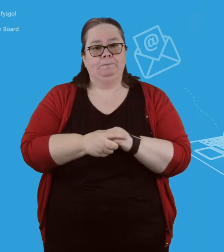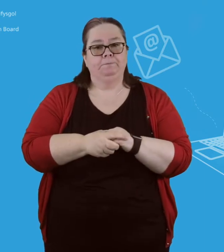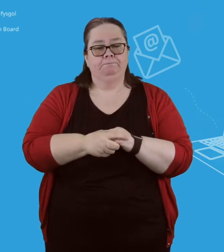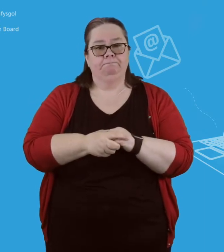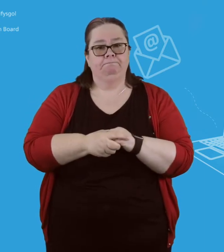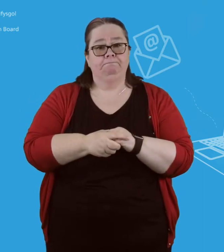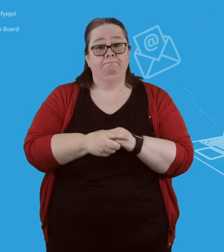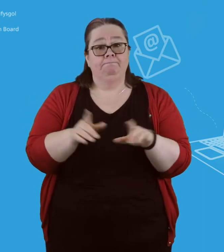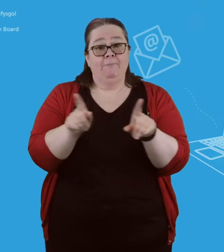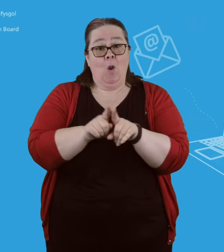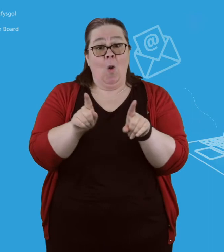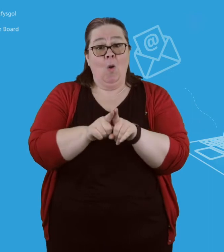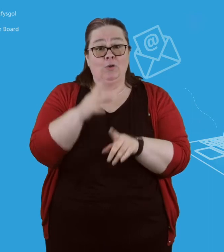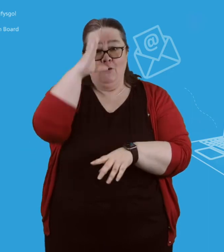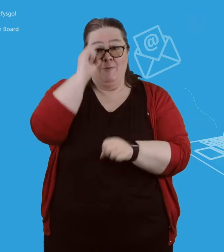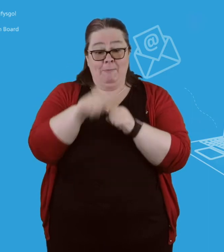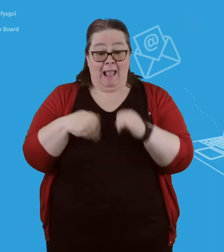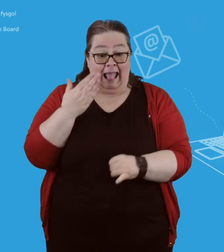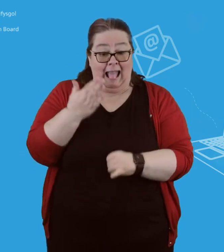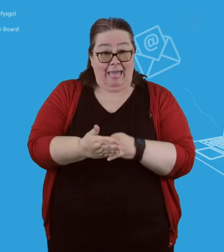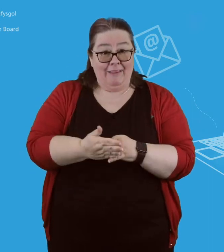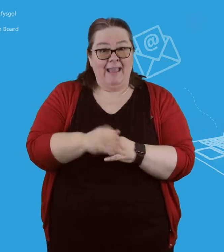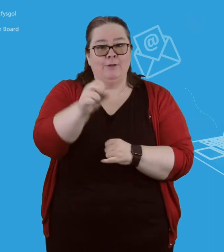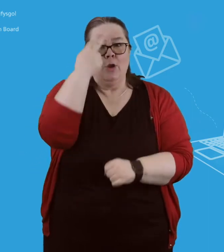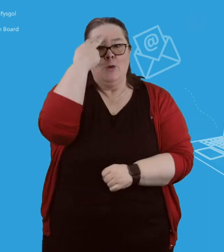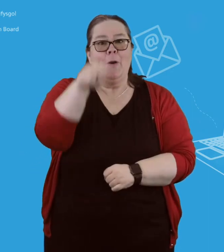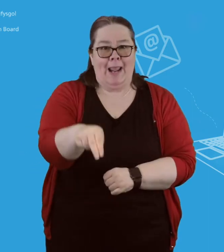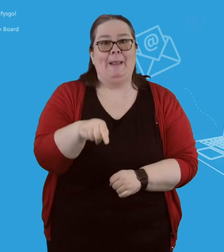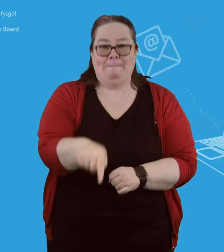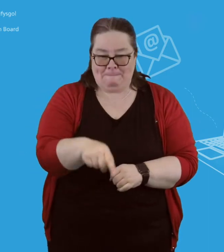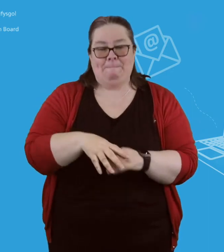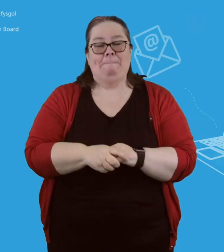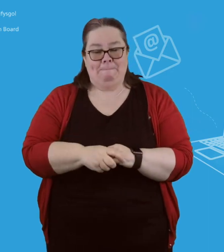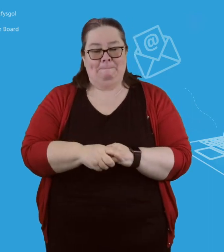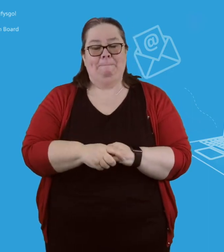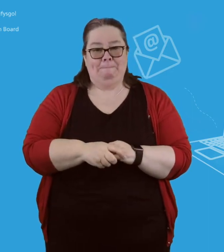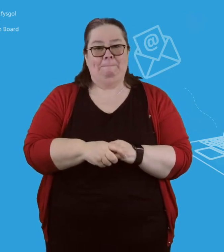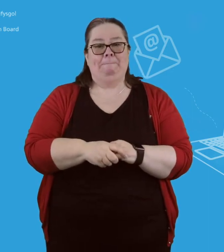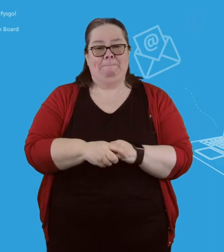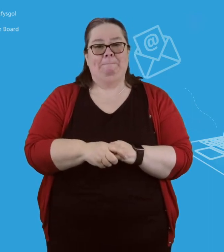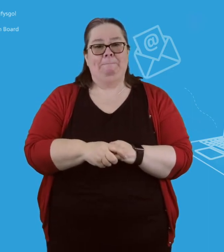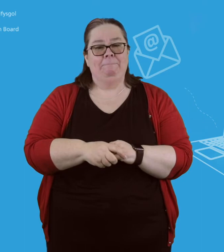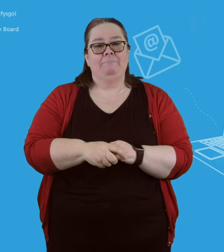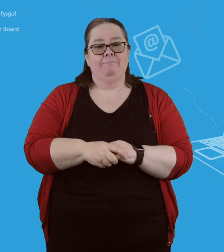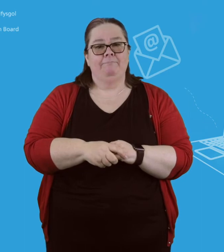45 448 7 8 8 Estyniad